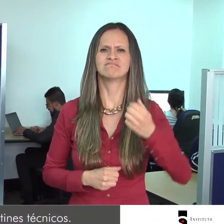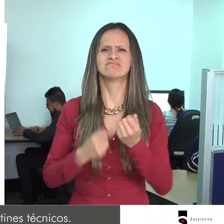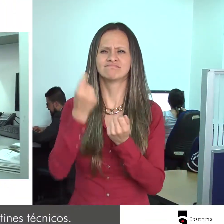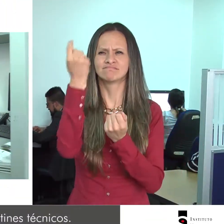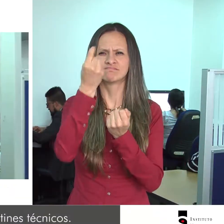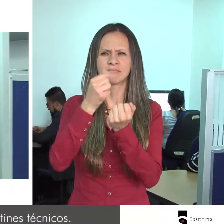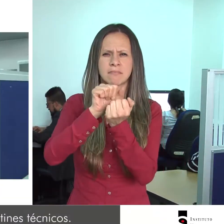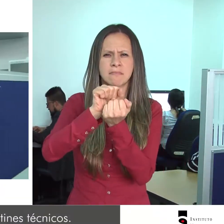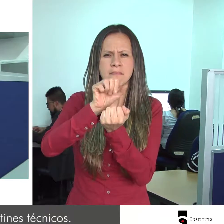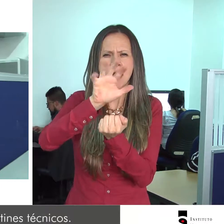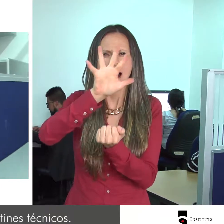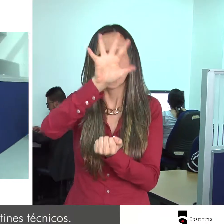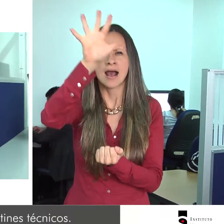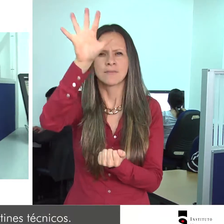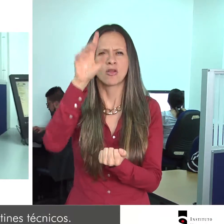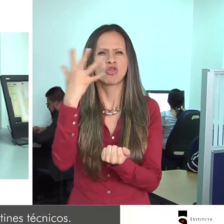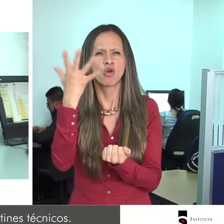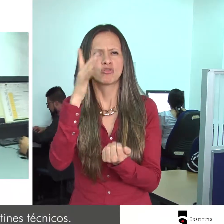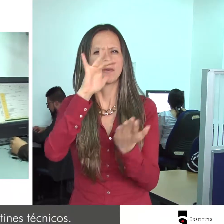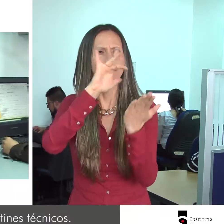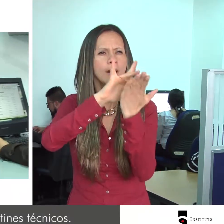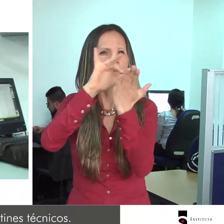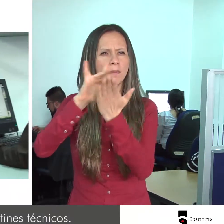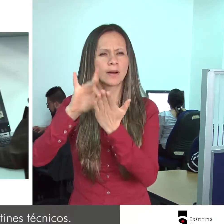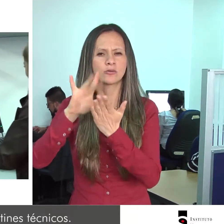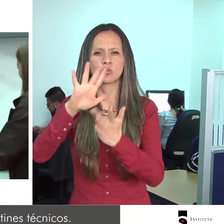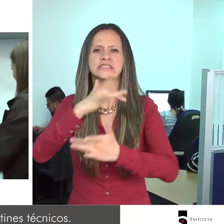infografías y técnicos